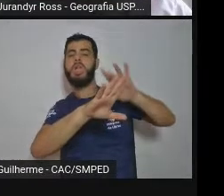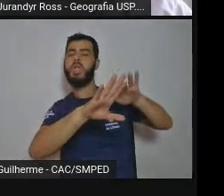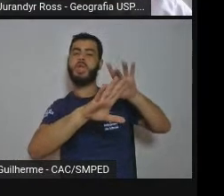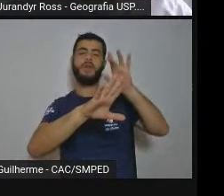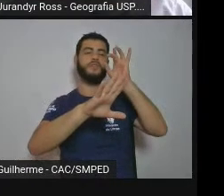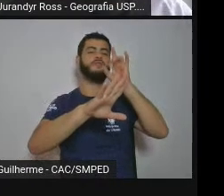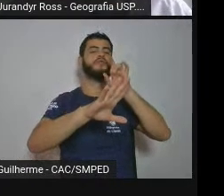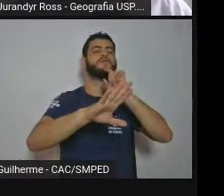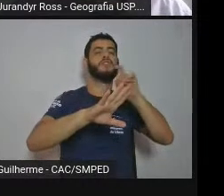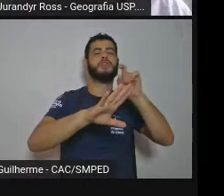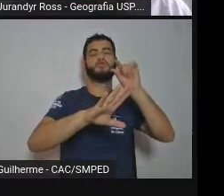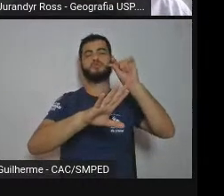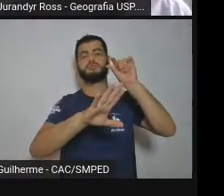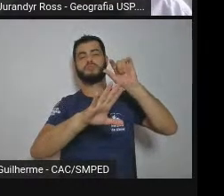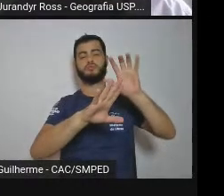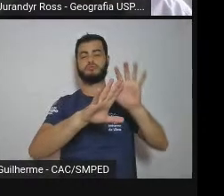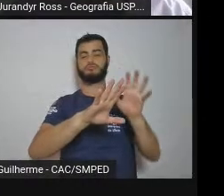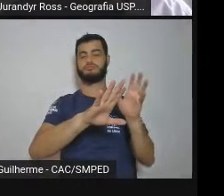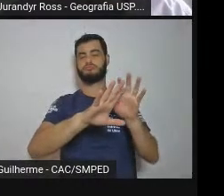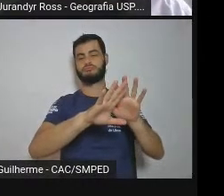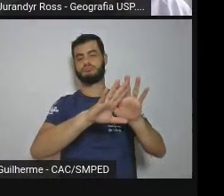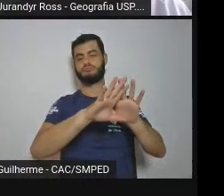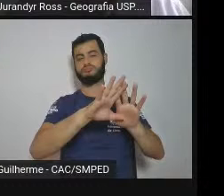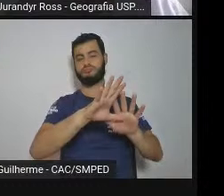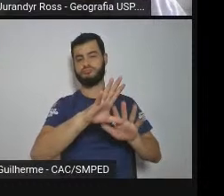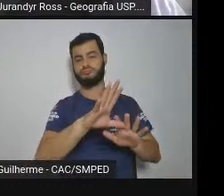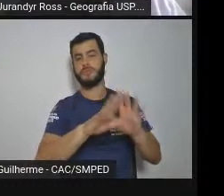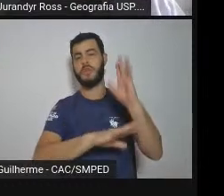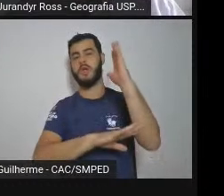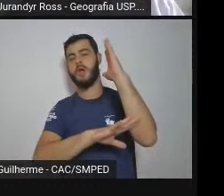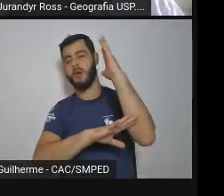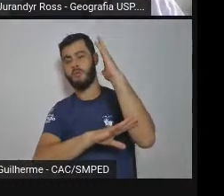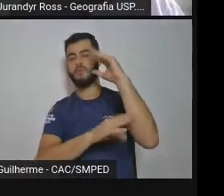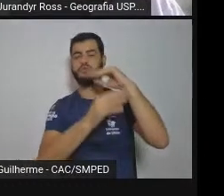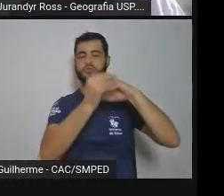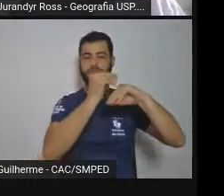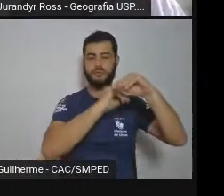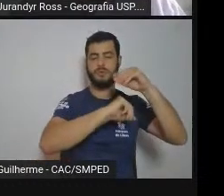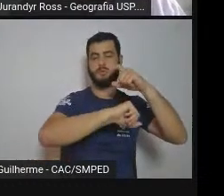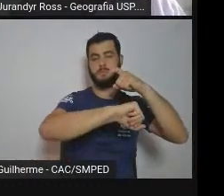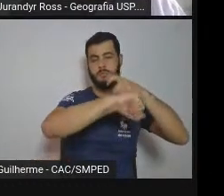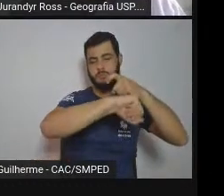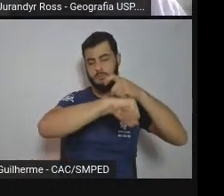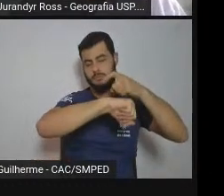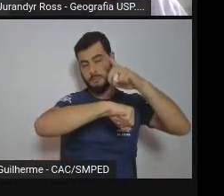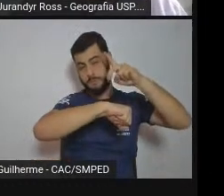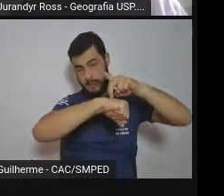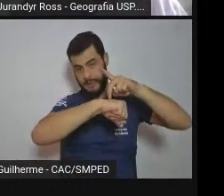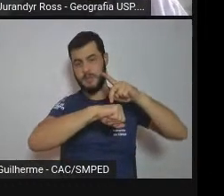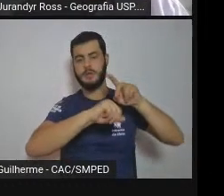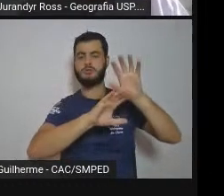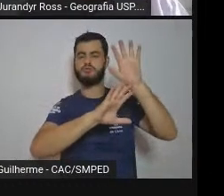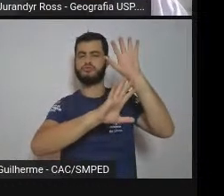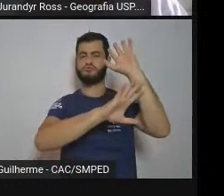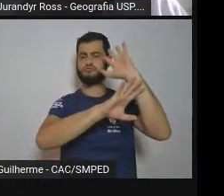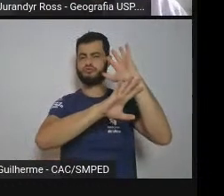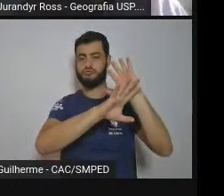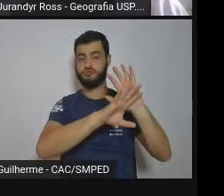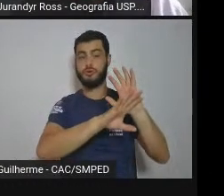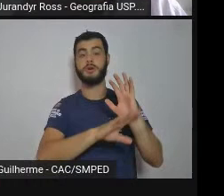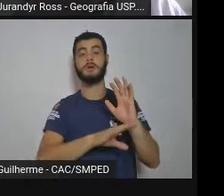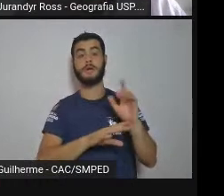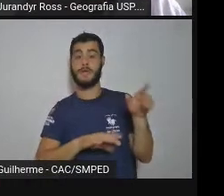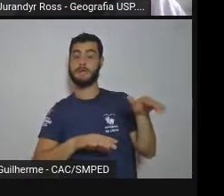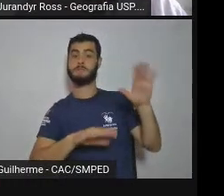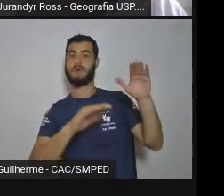exuberante um pouco, arbustos e granites. Então, por isso que nós temos essa parte mais alta como sendo uma